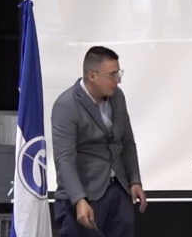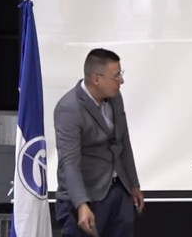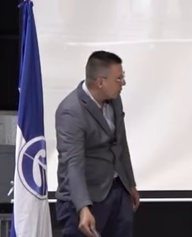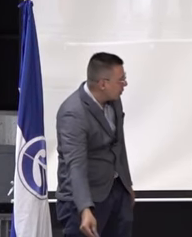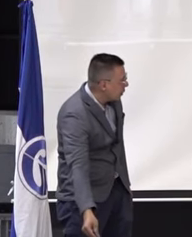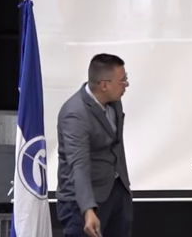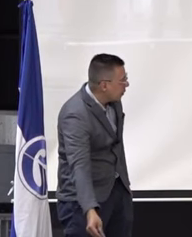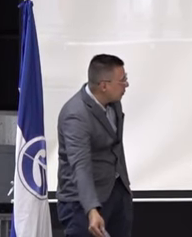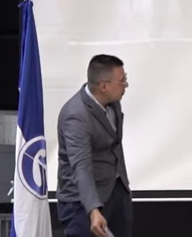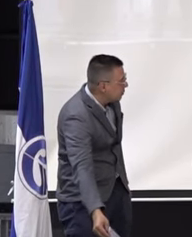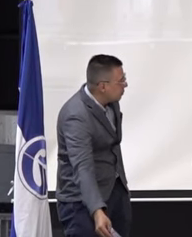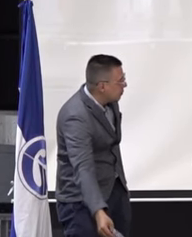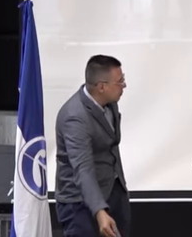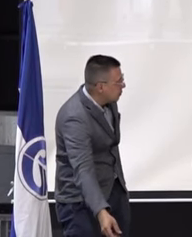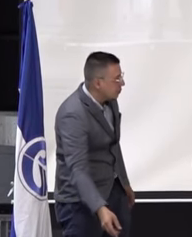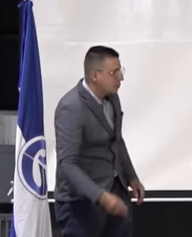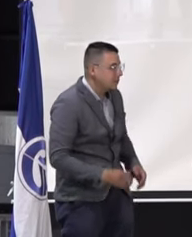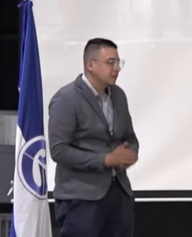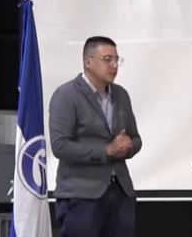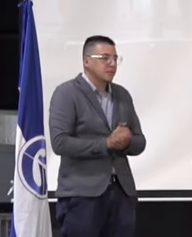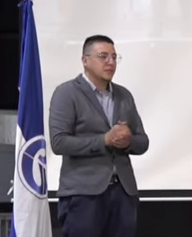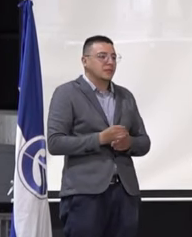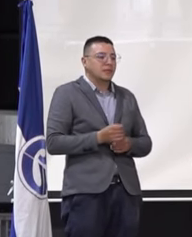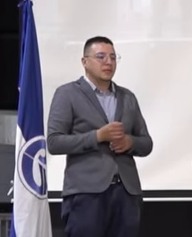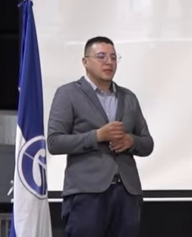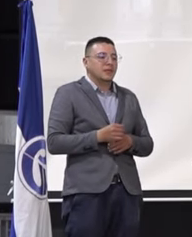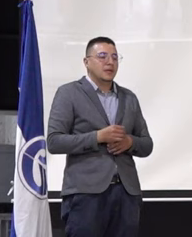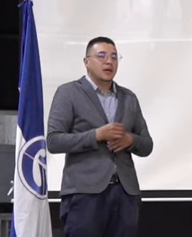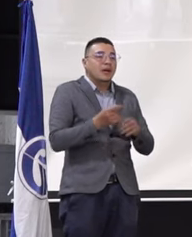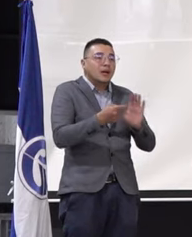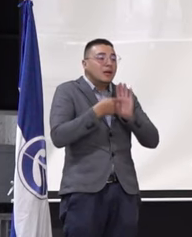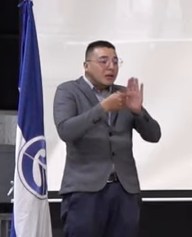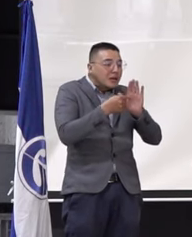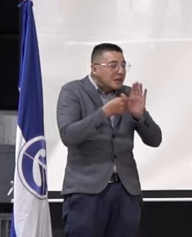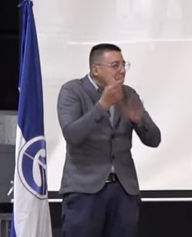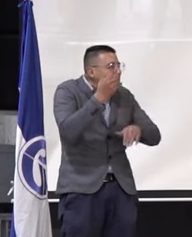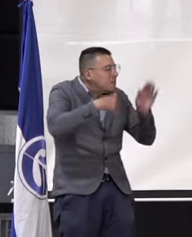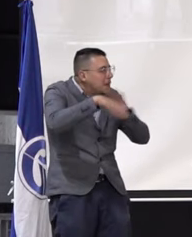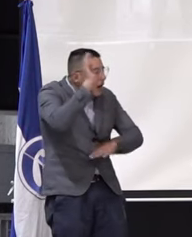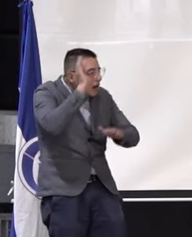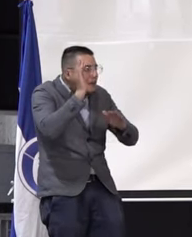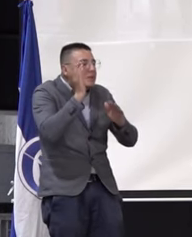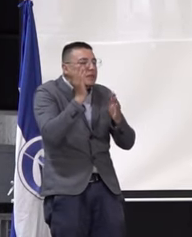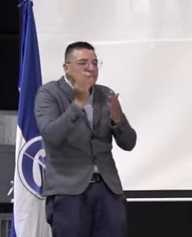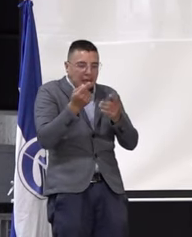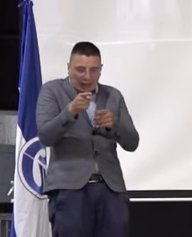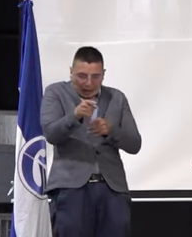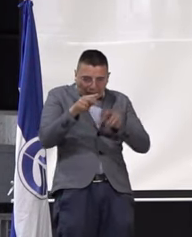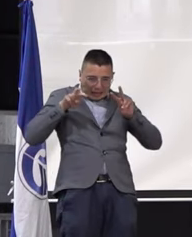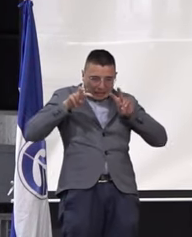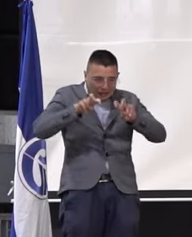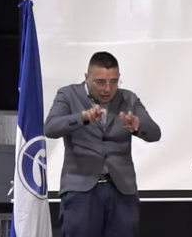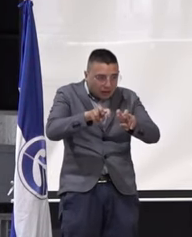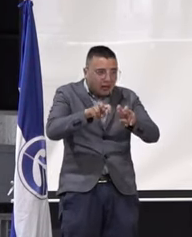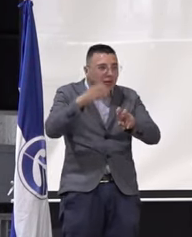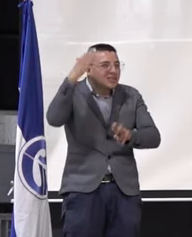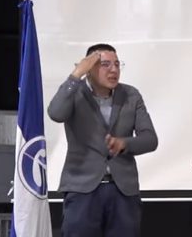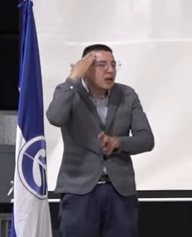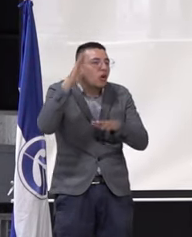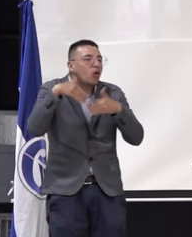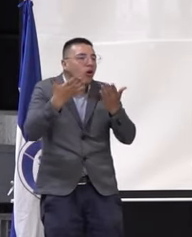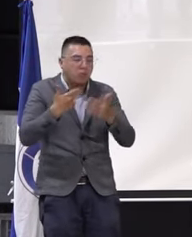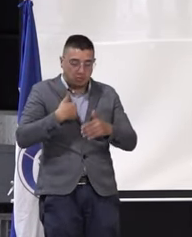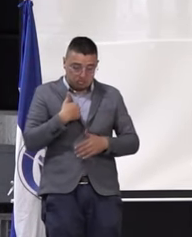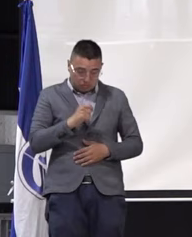proyección social y de investigación, algo que ustedes también han revisado, pero más que todo en la articulación de qué se está investigando, para saber cómo nosotros